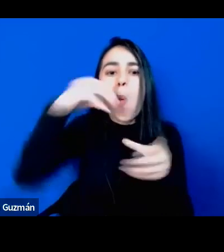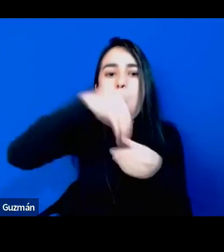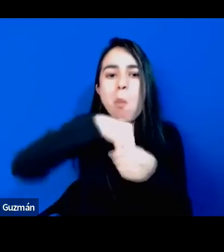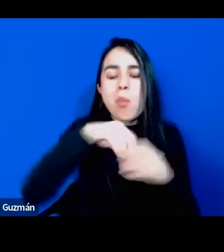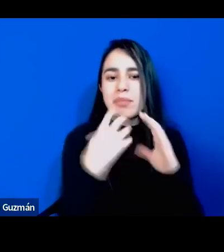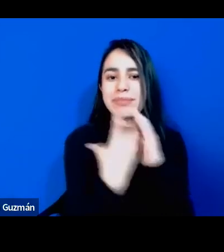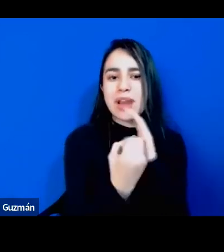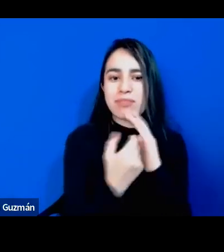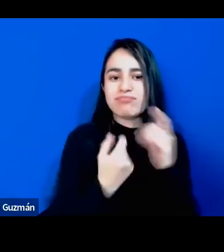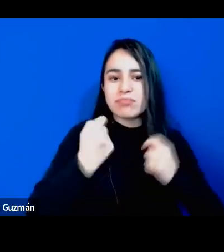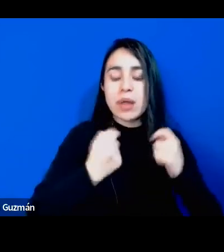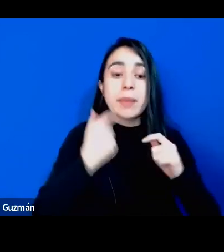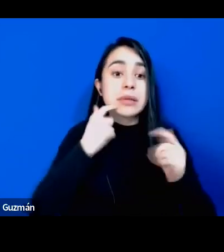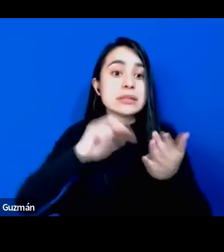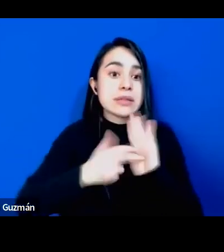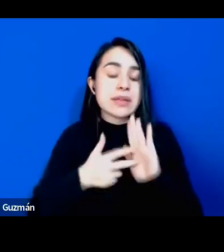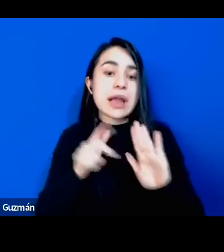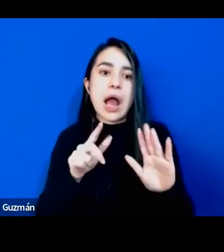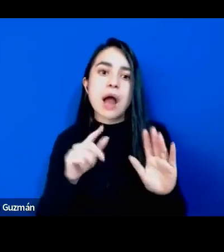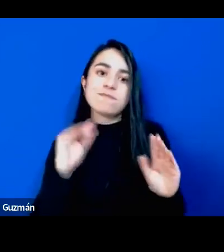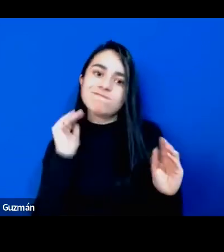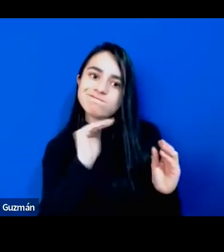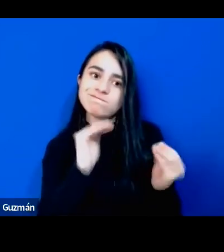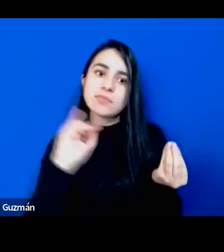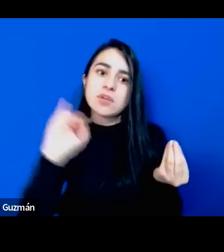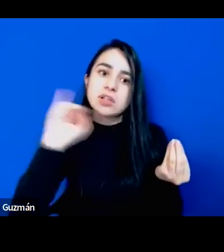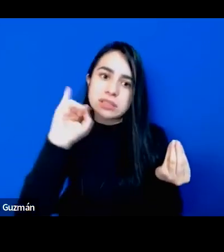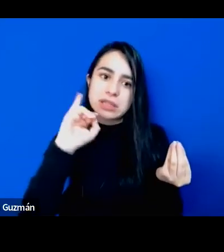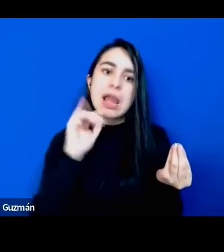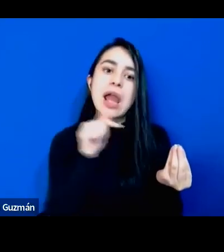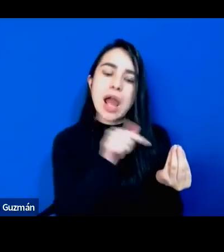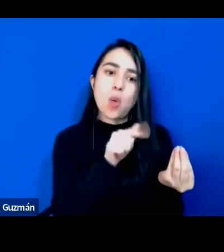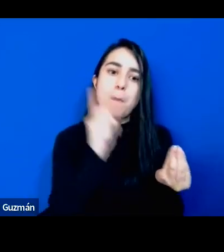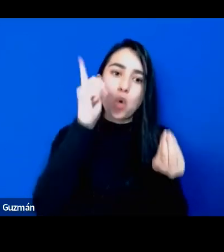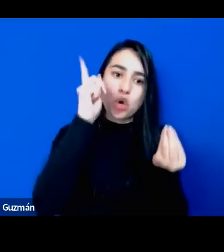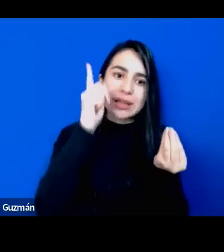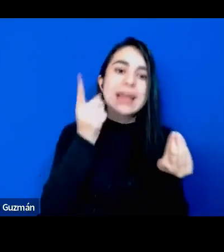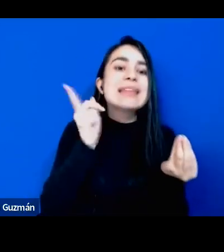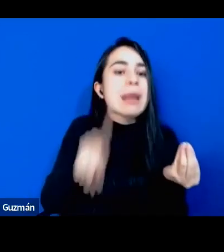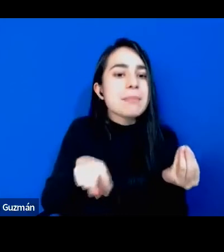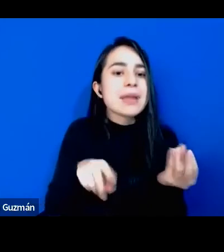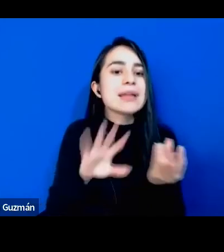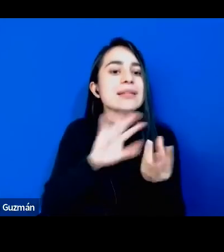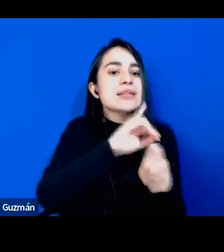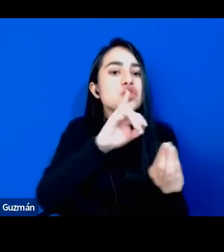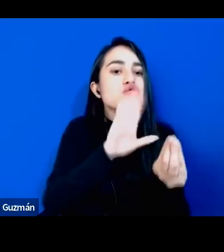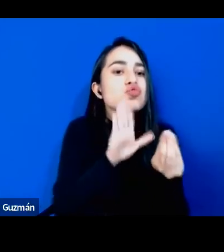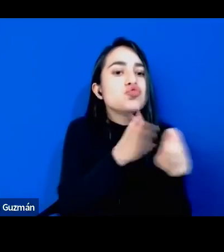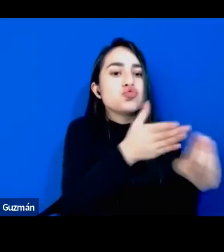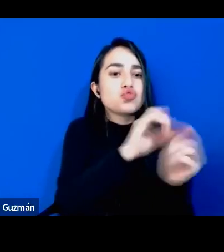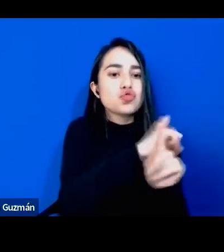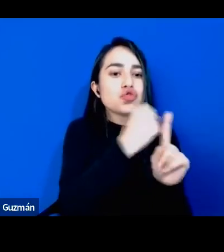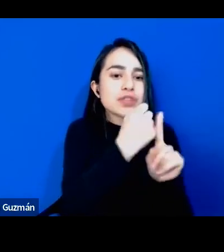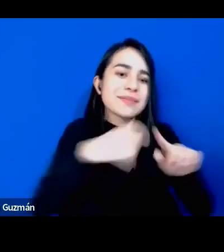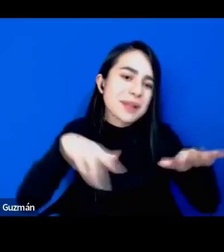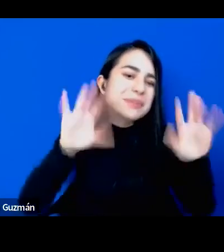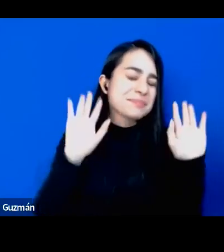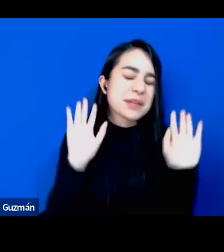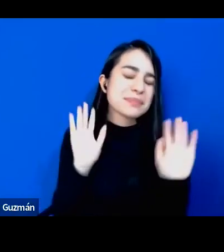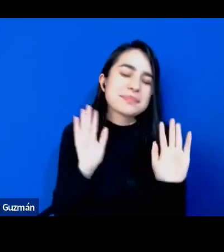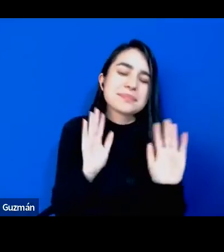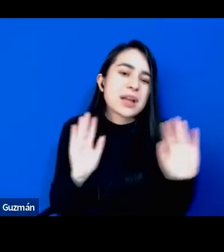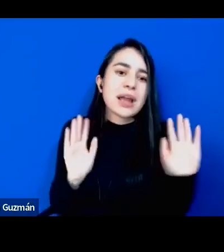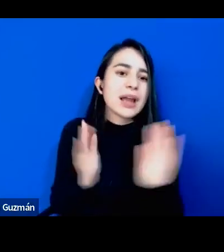solamente a la izquierda partidaria, sino también a la izquierda social, ¿no? Porque ya, en fin, es muy